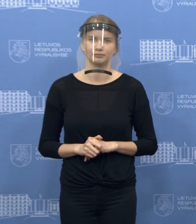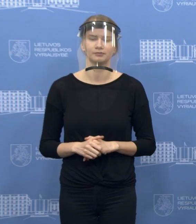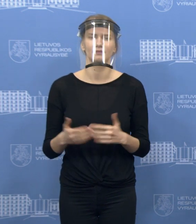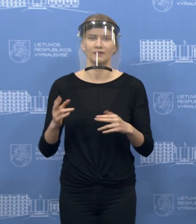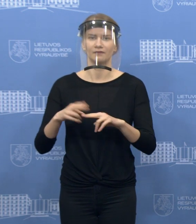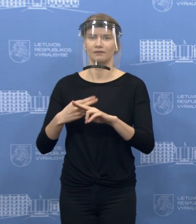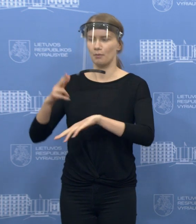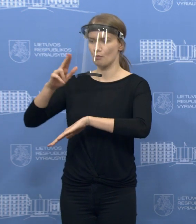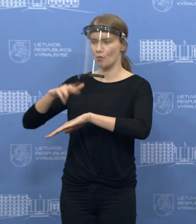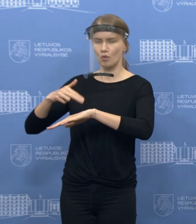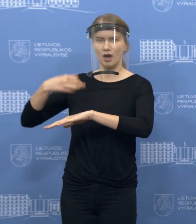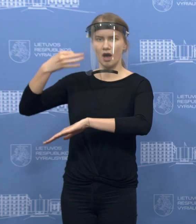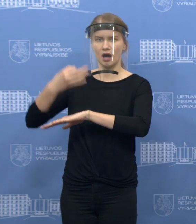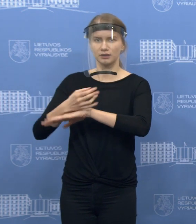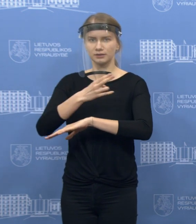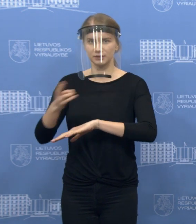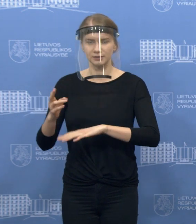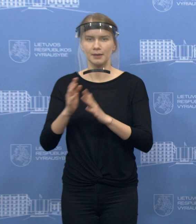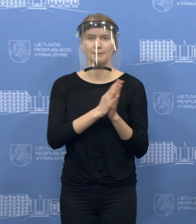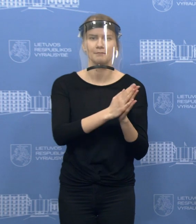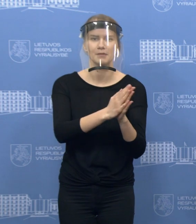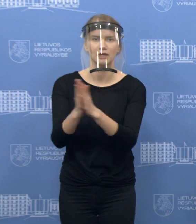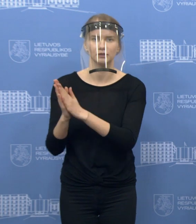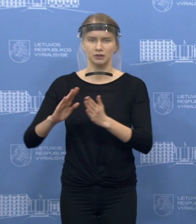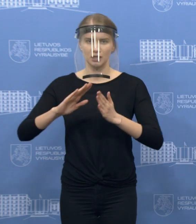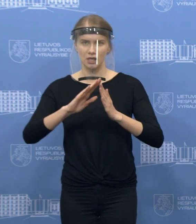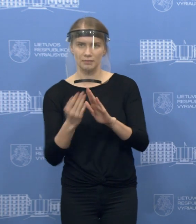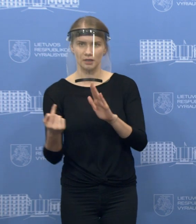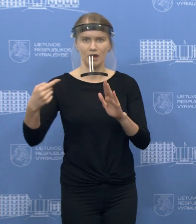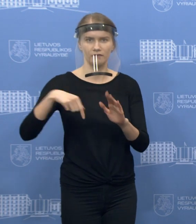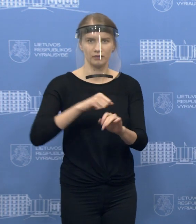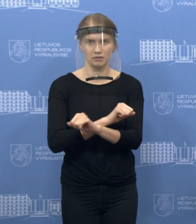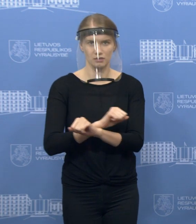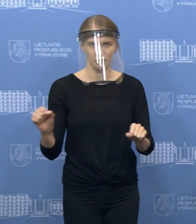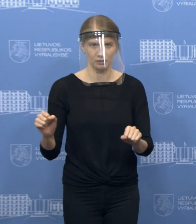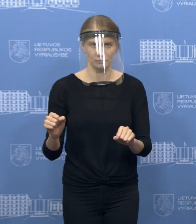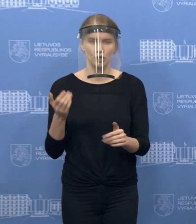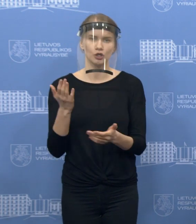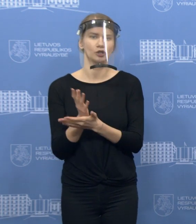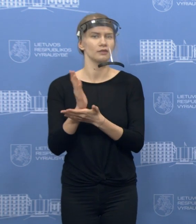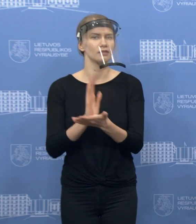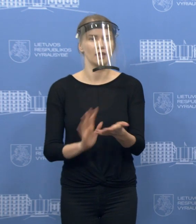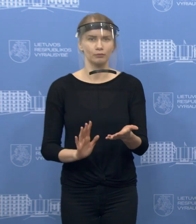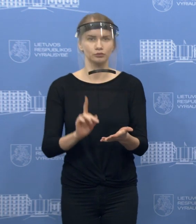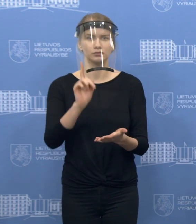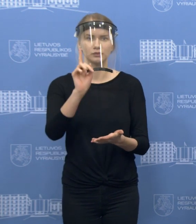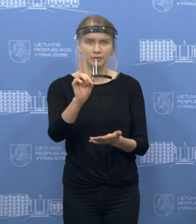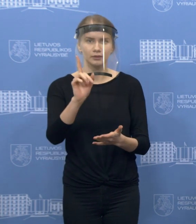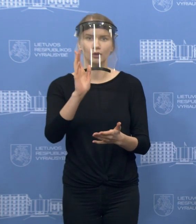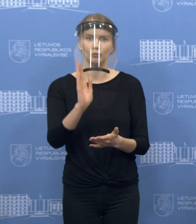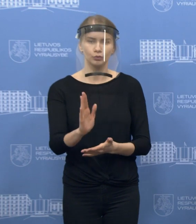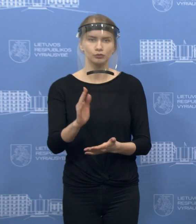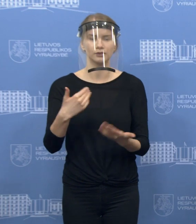būtų pribuotas įvažiavimas, į miestus, tais atvejais, kada jie nėra būtini, kaip minėjau, tai būtų pastatyti